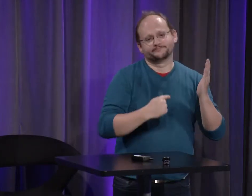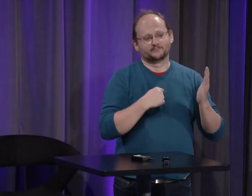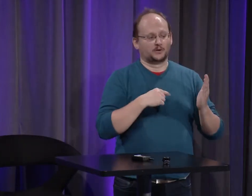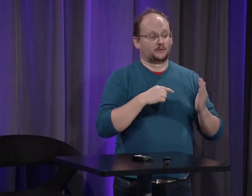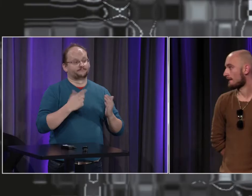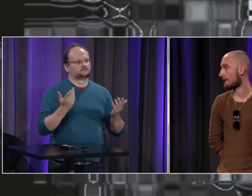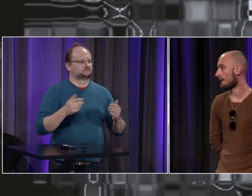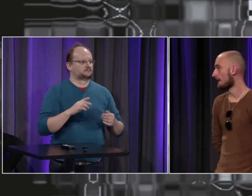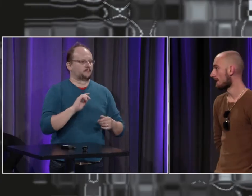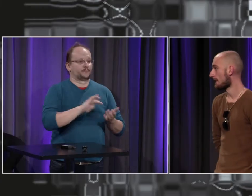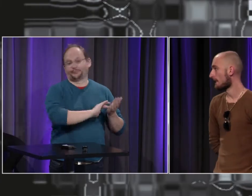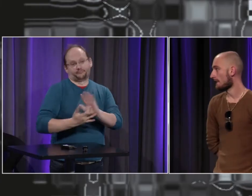les références qu'on a là